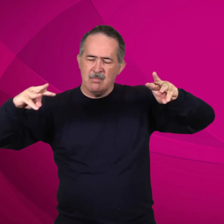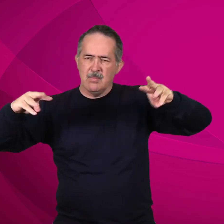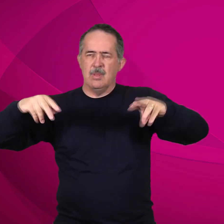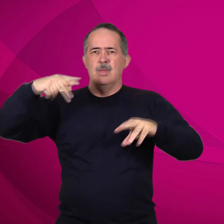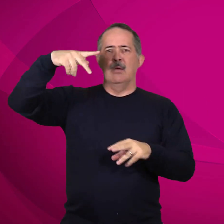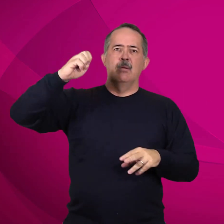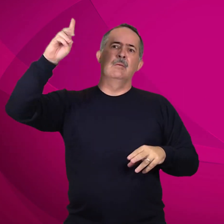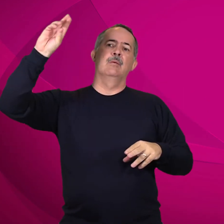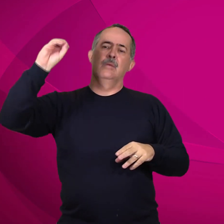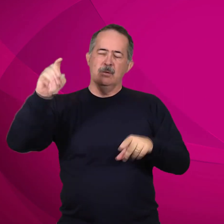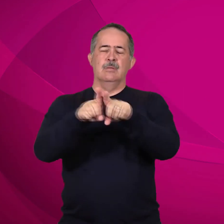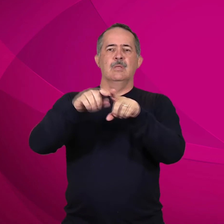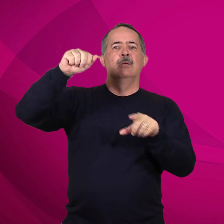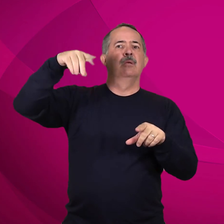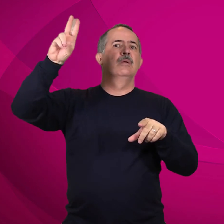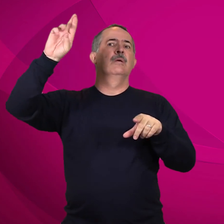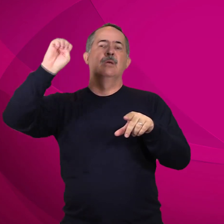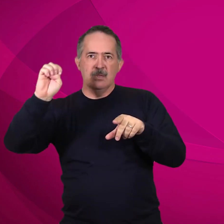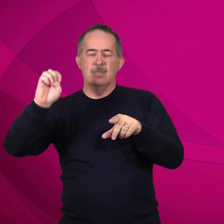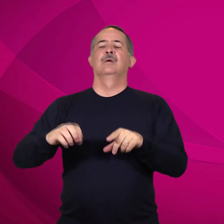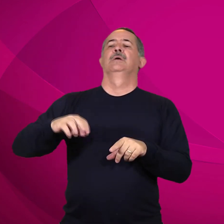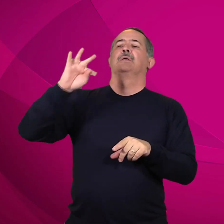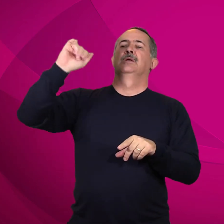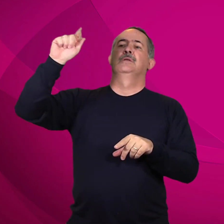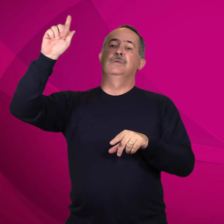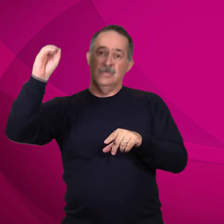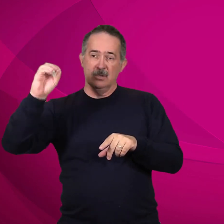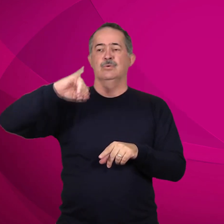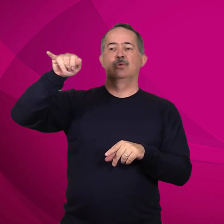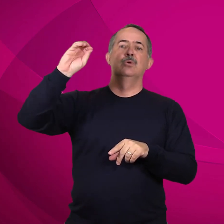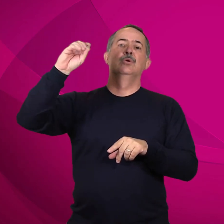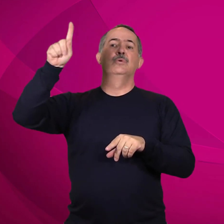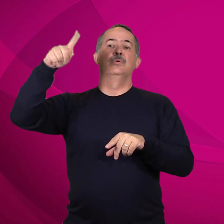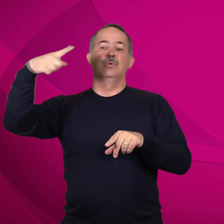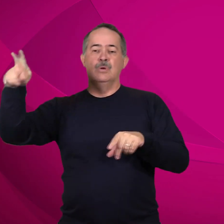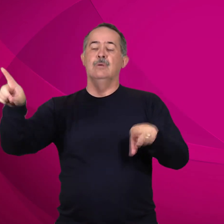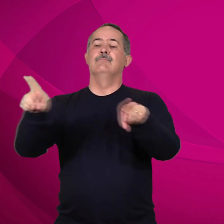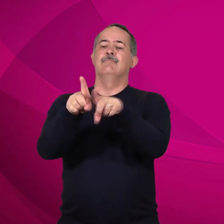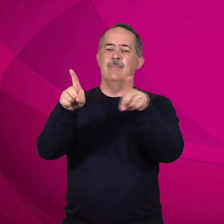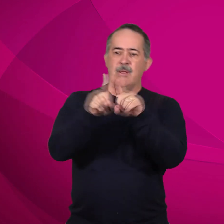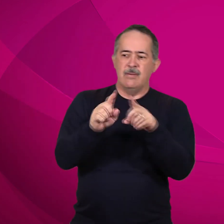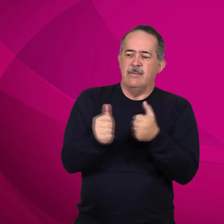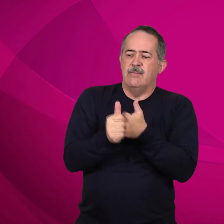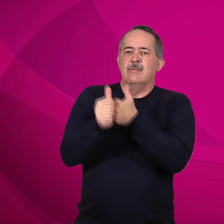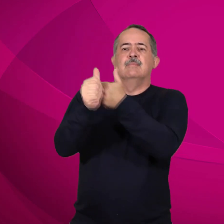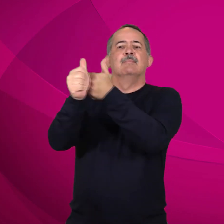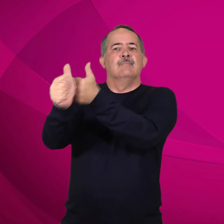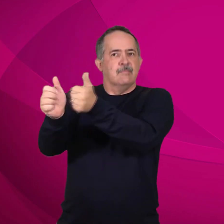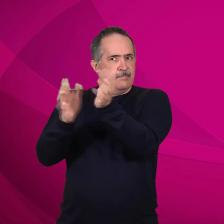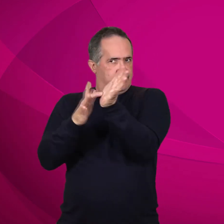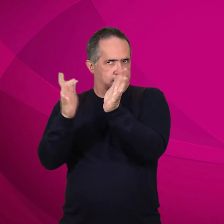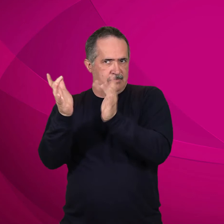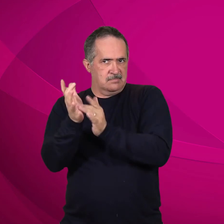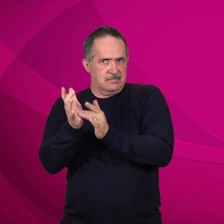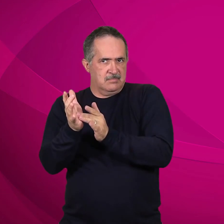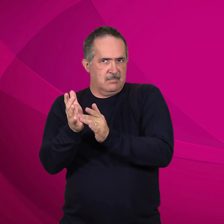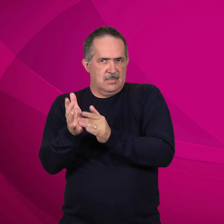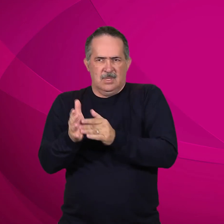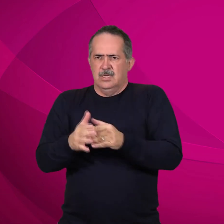Tiago e João, deixando trabalho e família, também acompanharam Jesus. Sem exigir